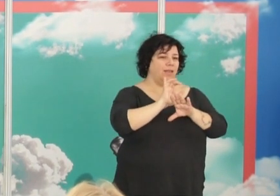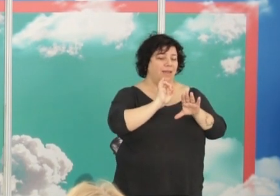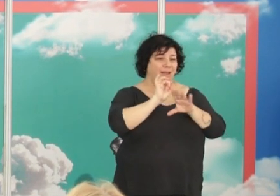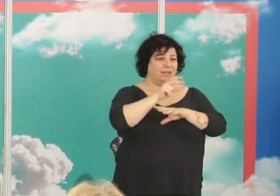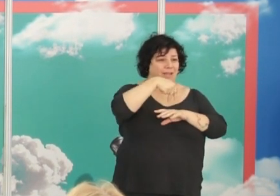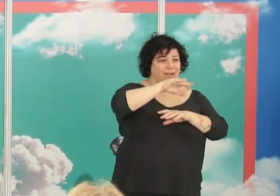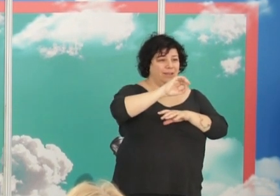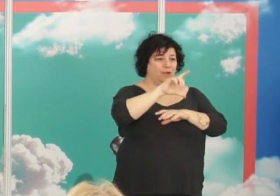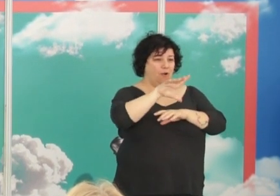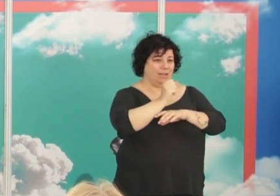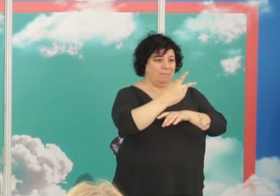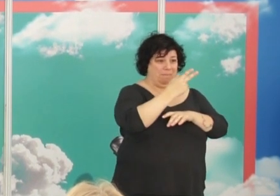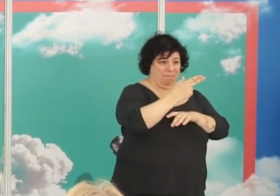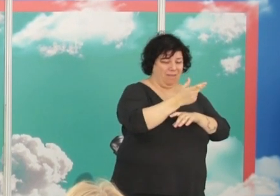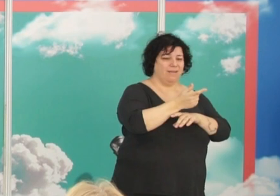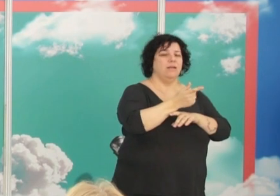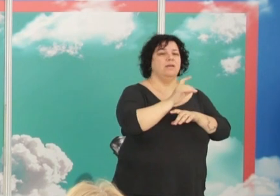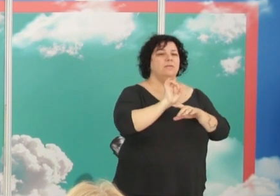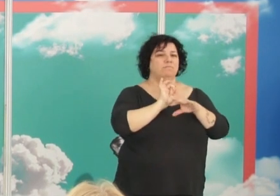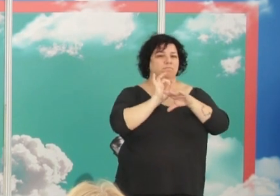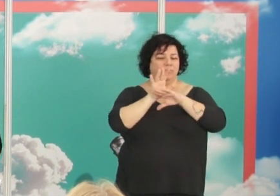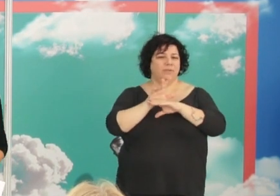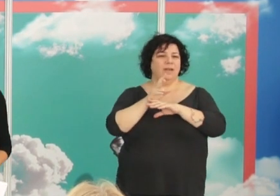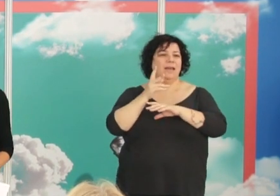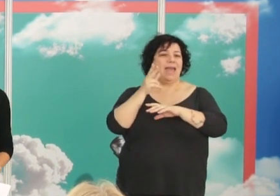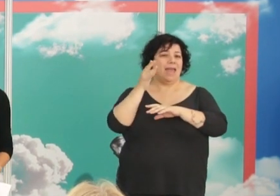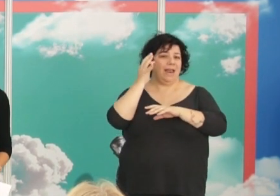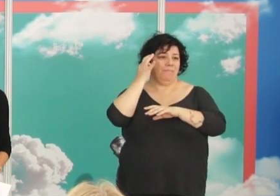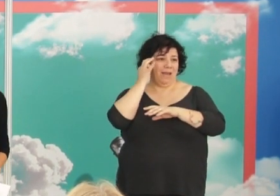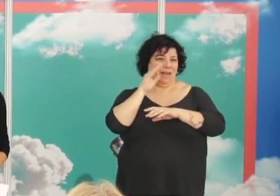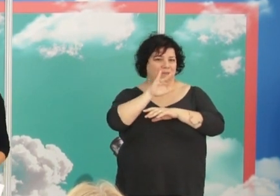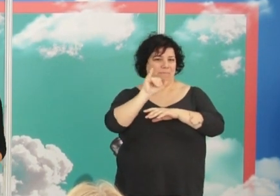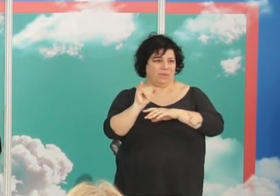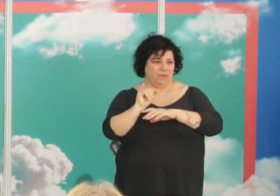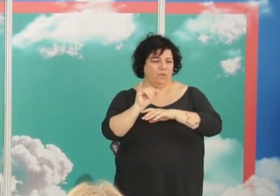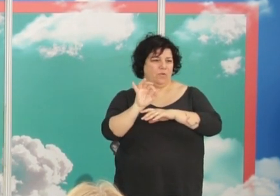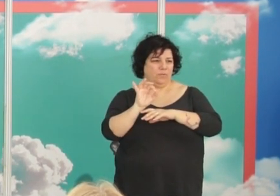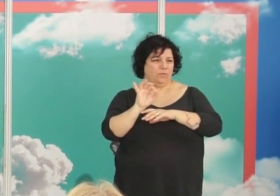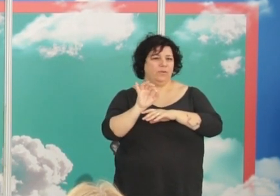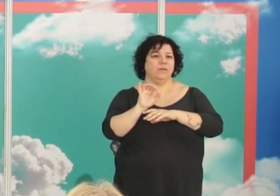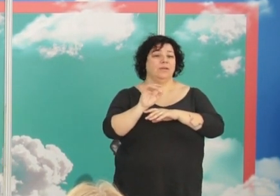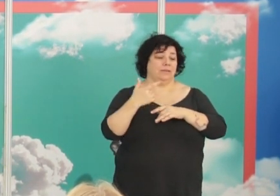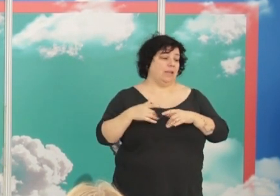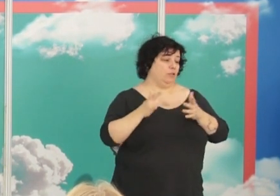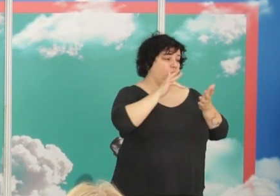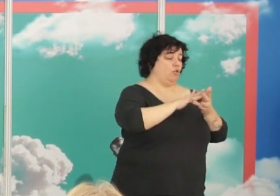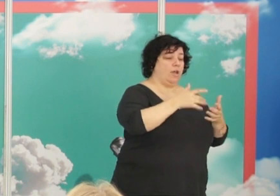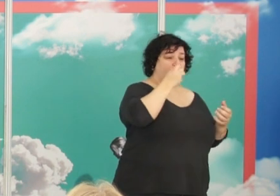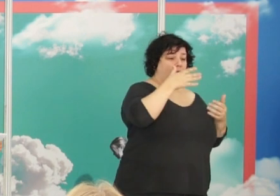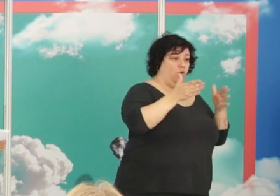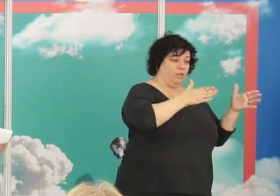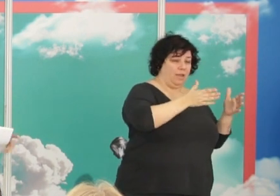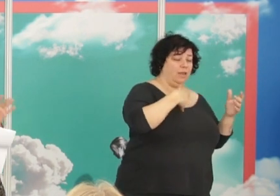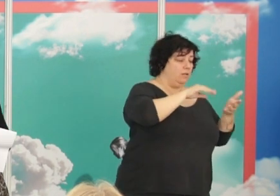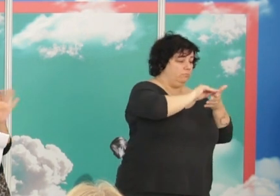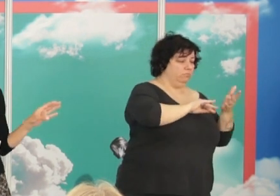Nicolás Gómez del Moral escribió a las hermanas de Pío del Río Ortega una vez que se instalan en Buenos Aires